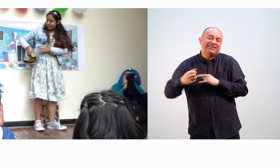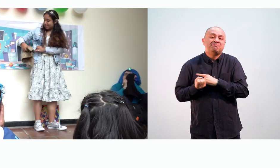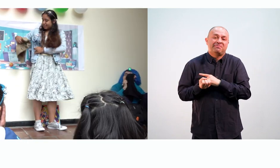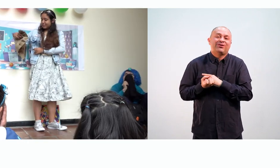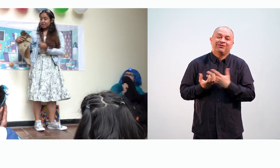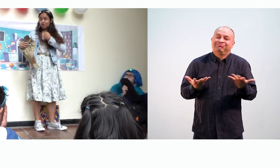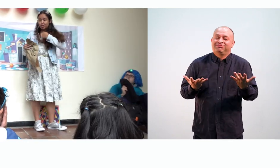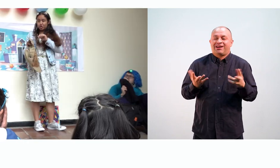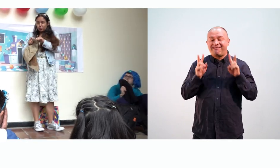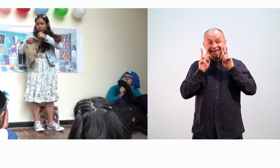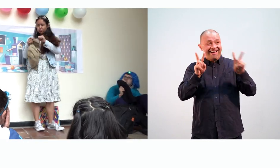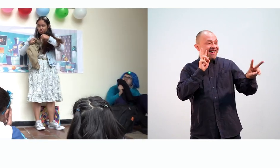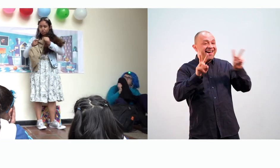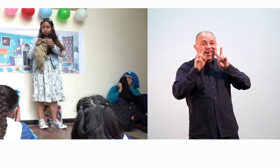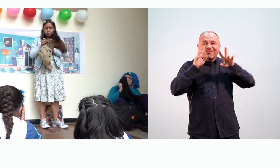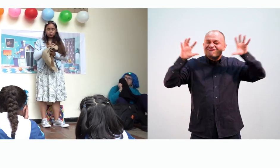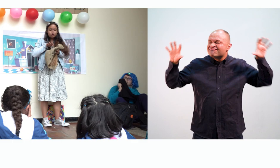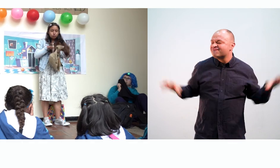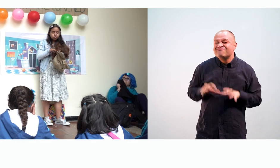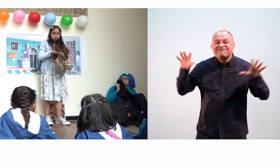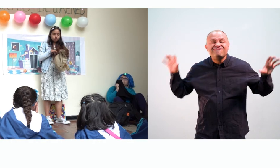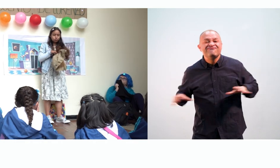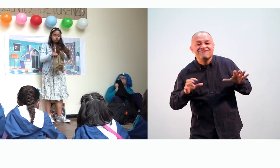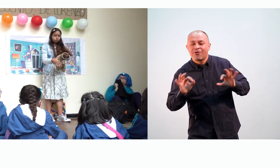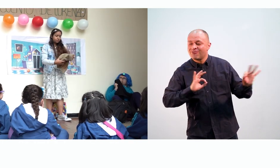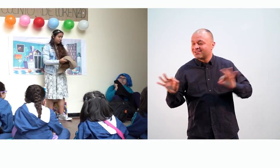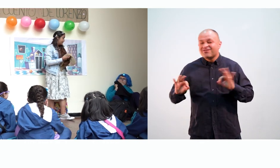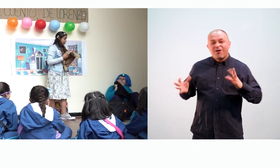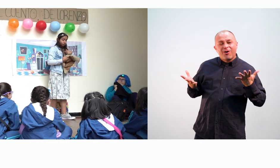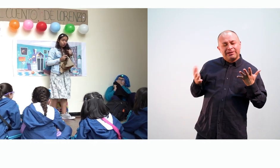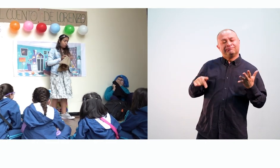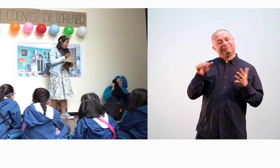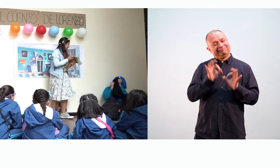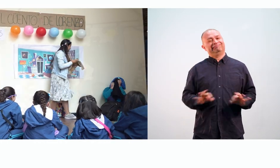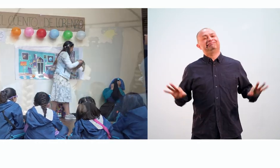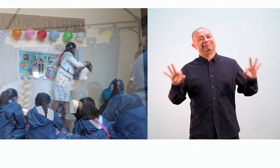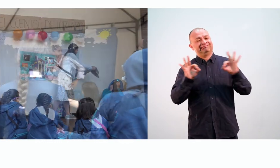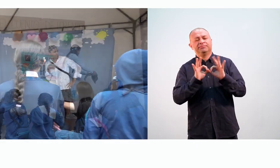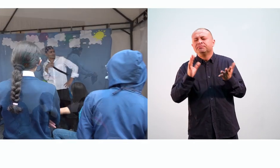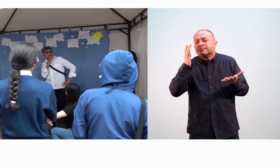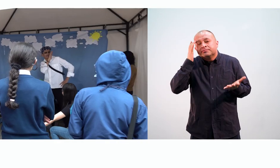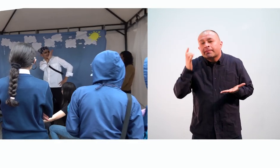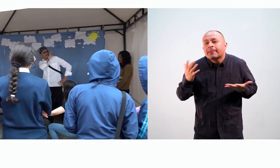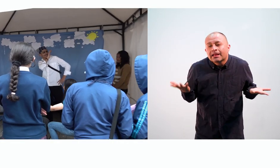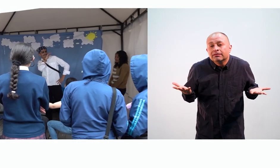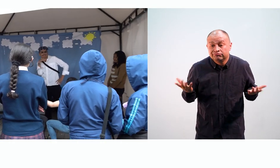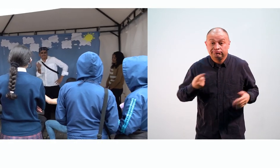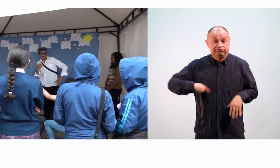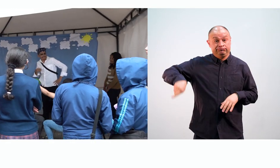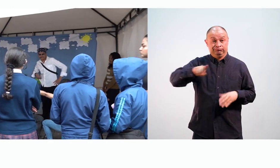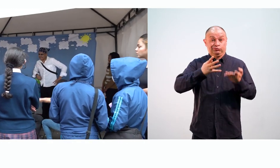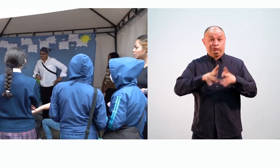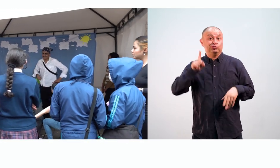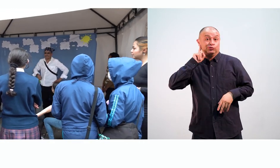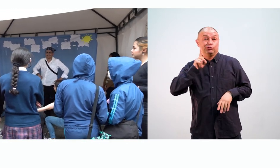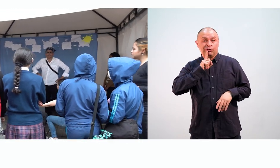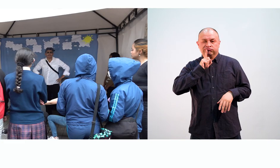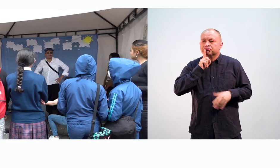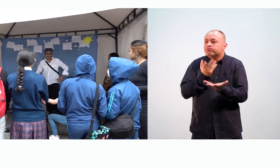actividades que estoy viendo, que están organizando, es muy importante porque ellos van a tener la posibilidad de intercambiar